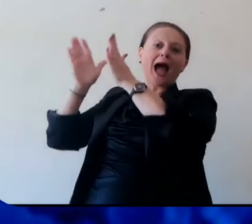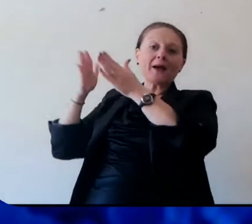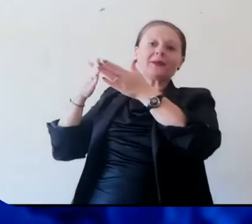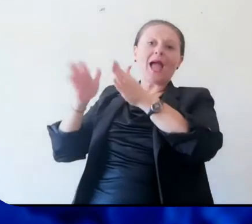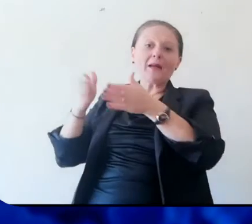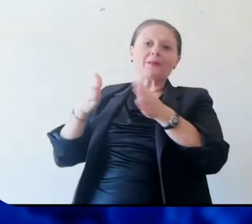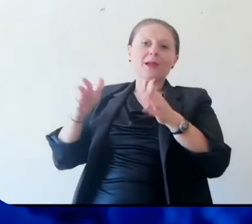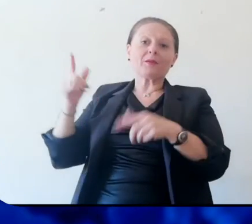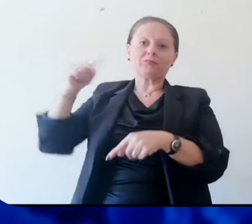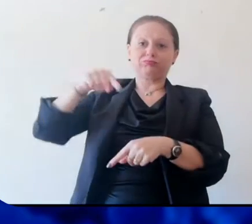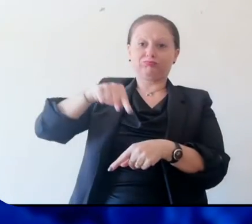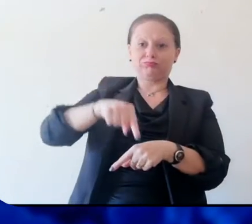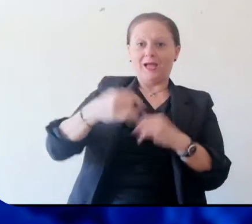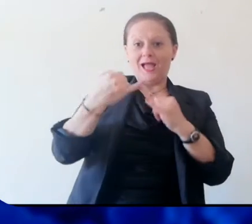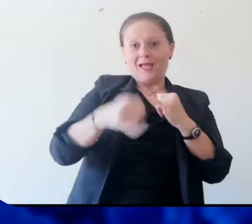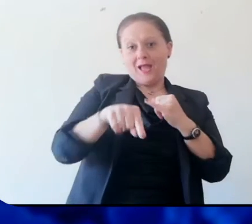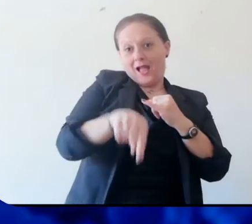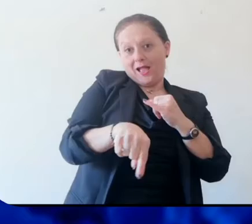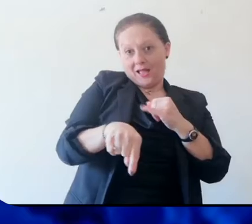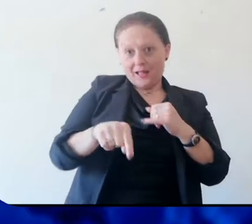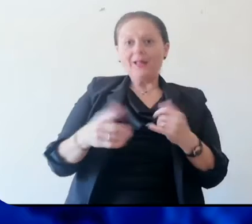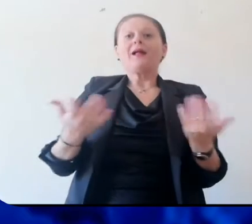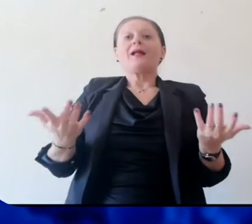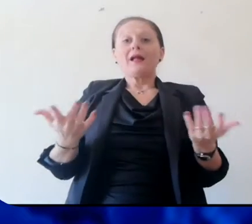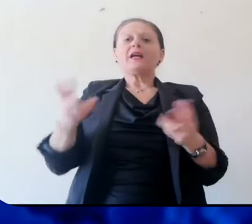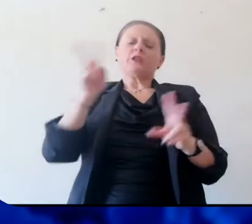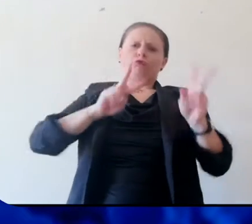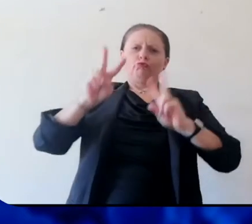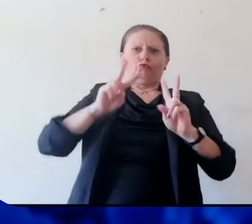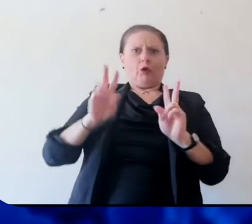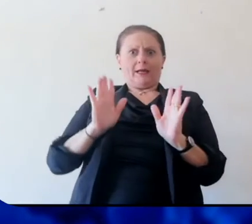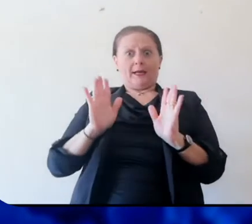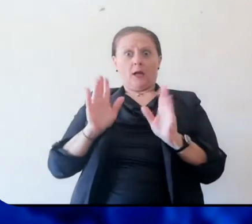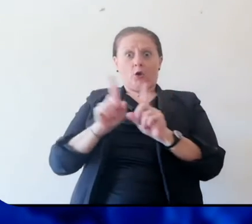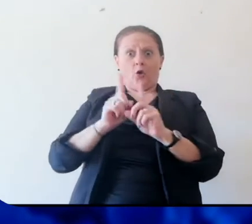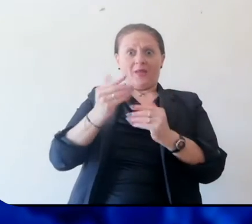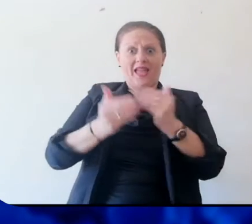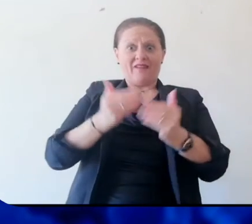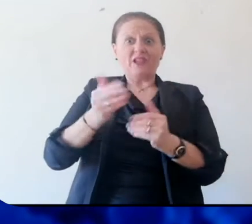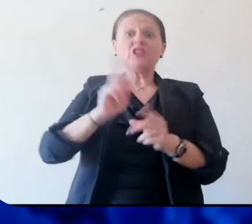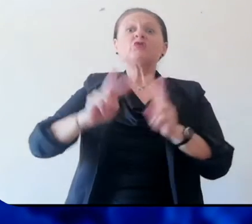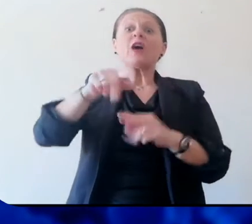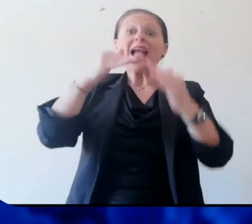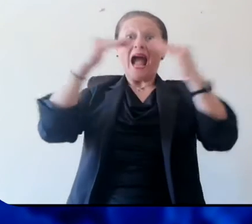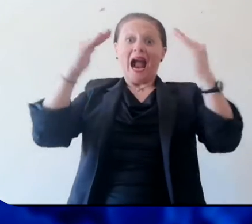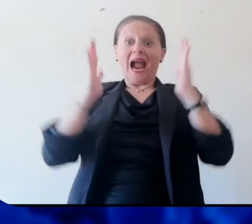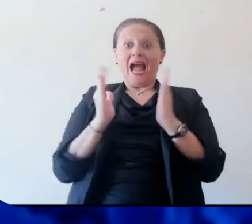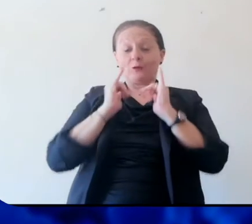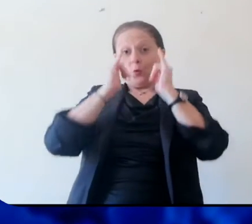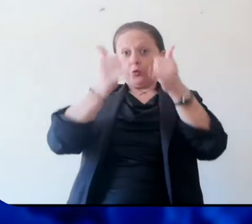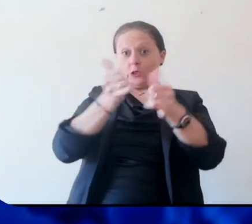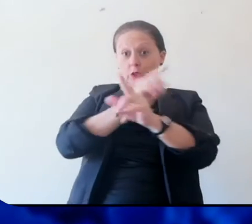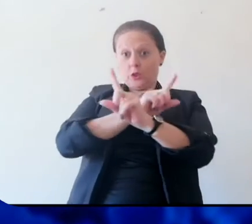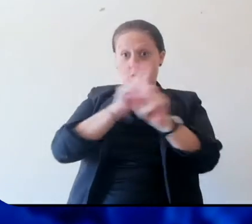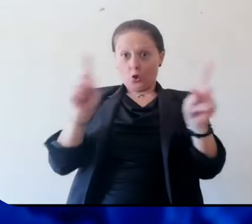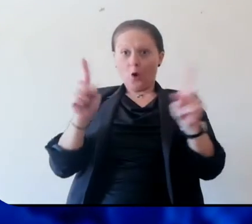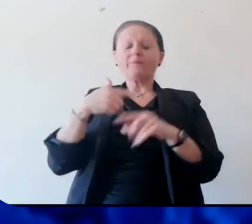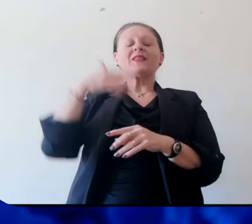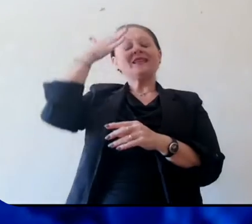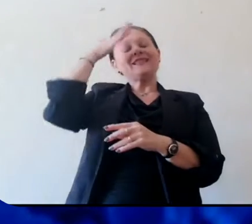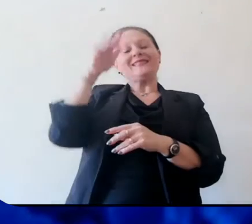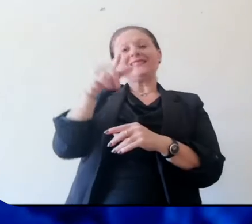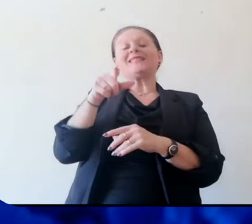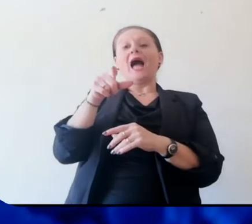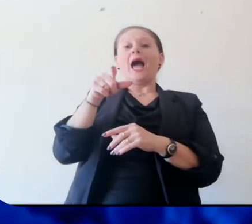fenomeno non ha attecchito come in altri. Quindi manteniamo questo vantaggio che abbiamo e non usciamo di casa. Noi come è